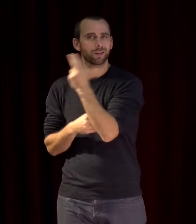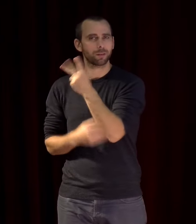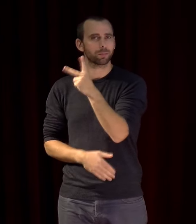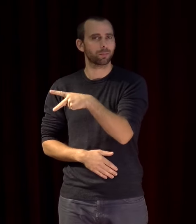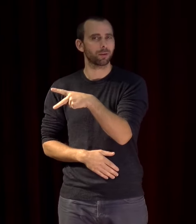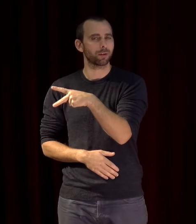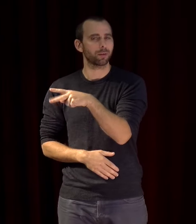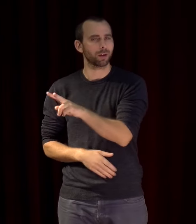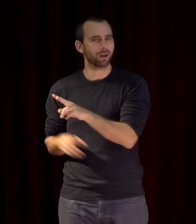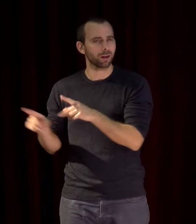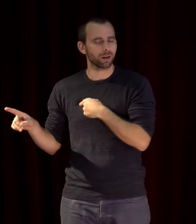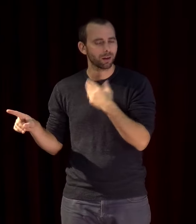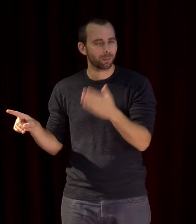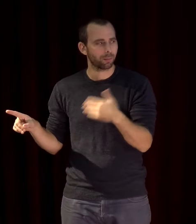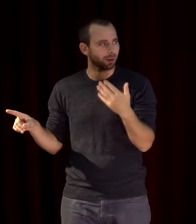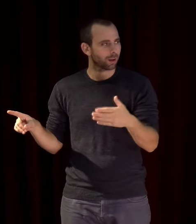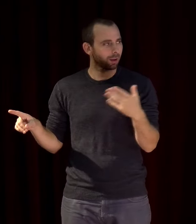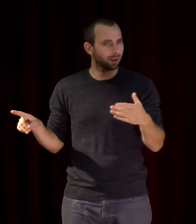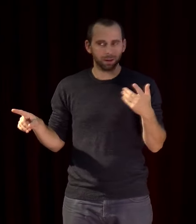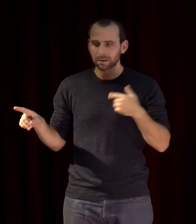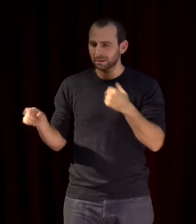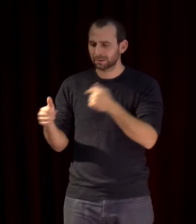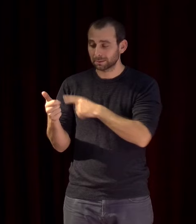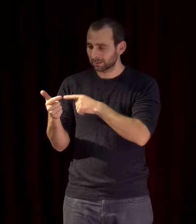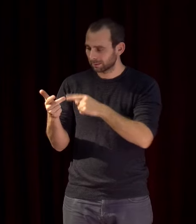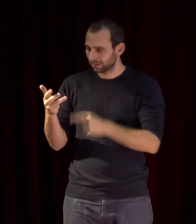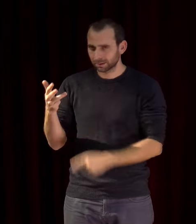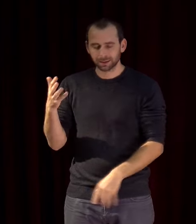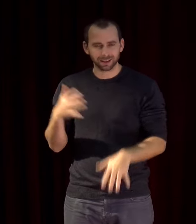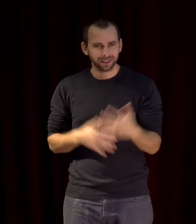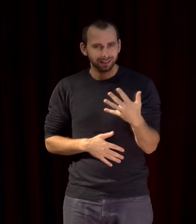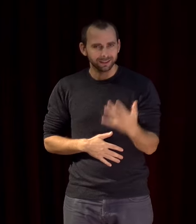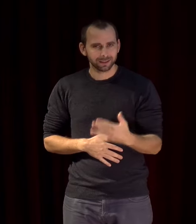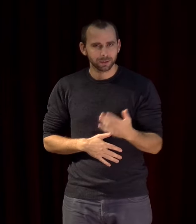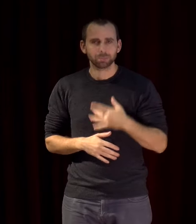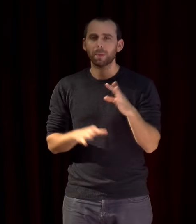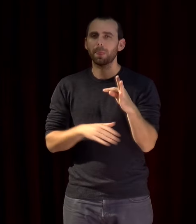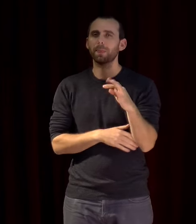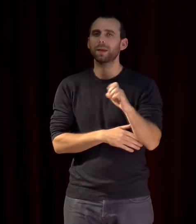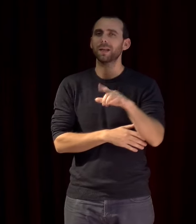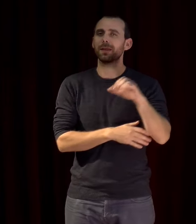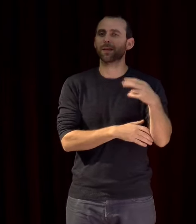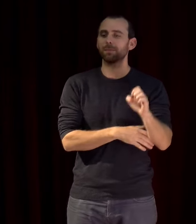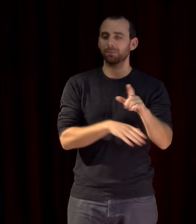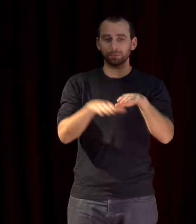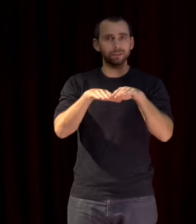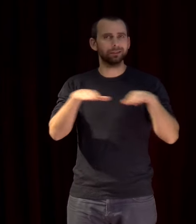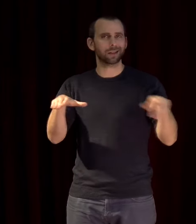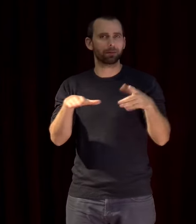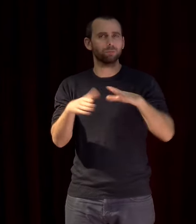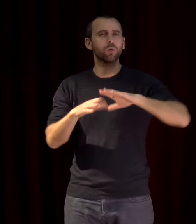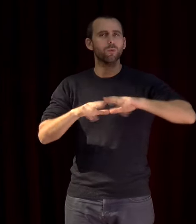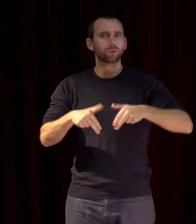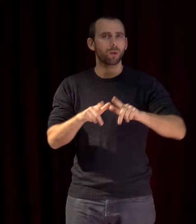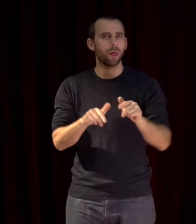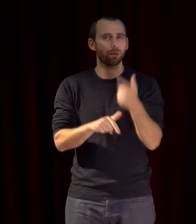avoir un trou évidemment, parce qu'il faut que je donne la liste des 15. Il y a la Téline, qui est une scène conventionnée pour les écritures en espace public.